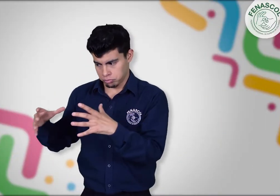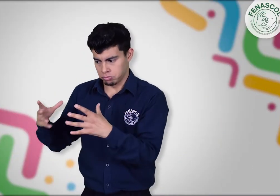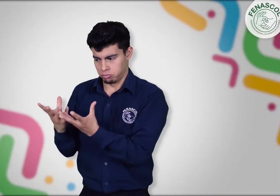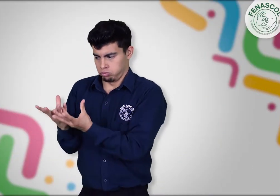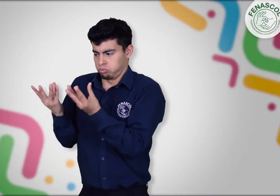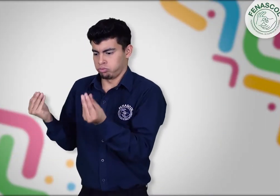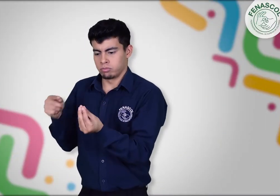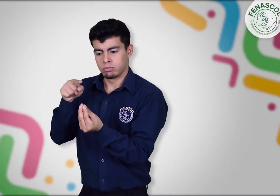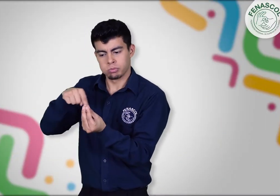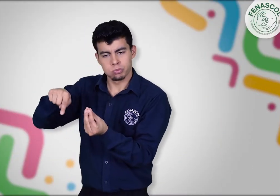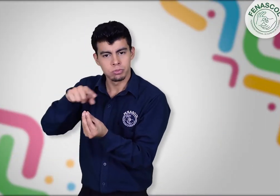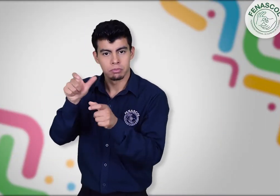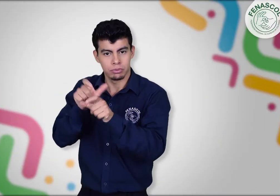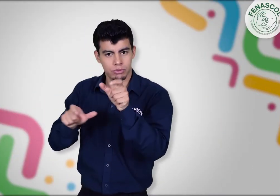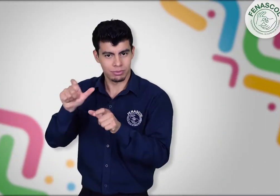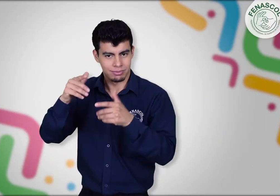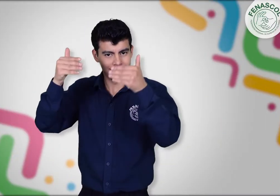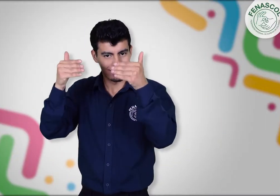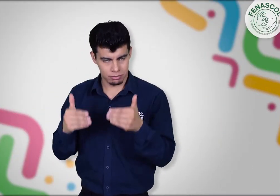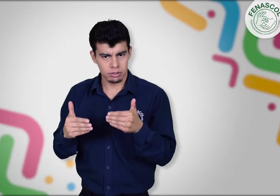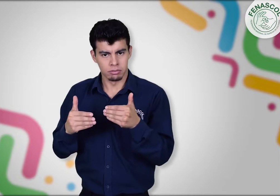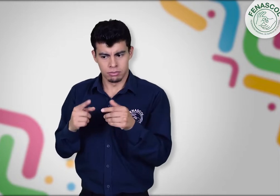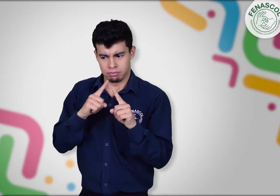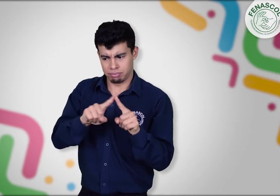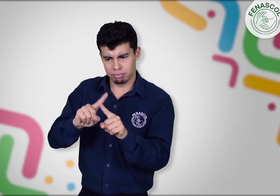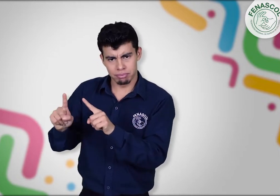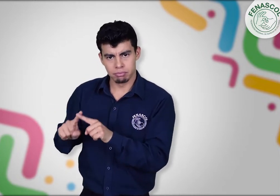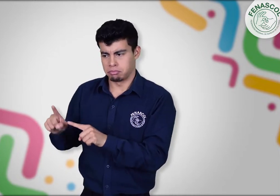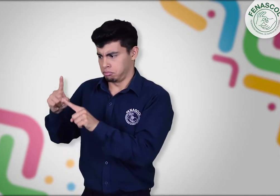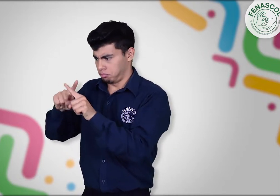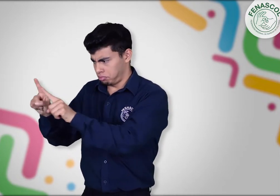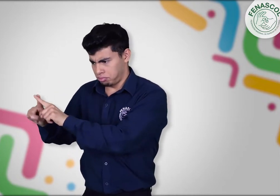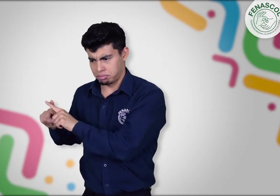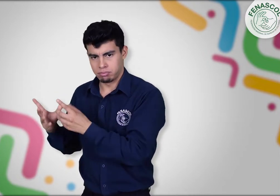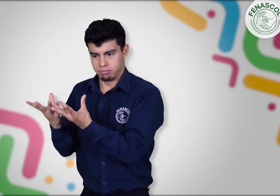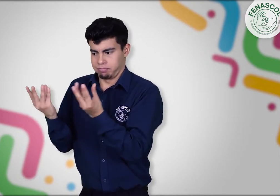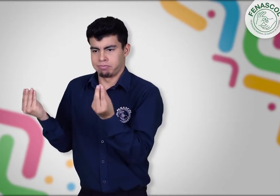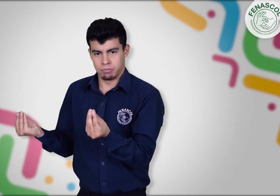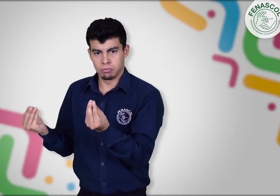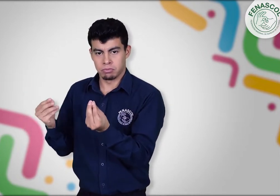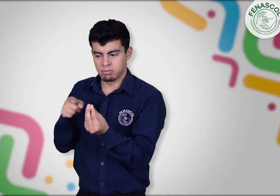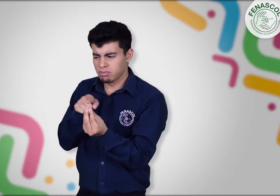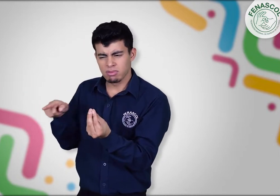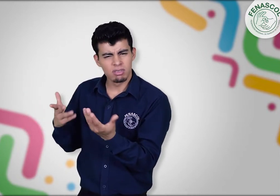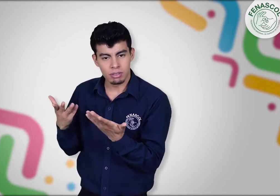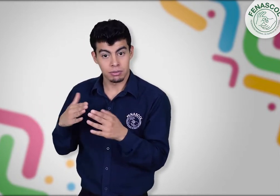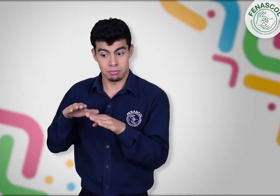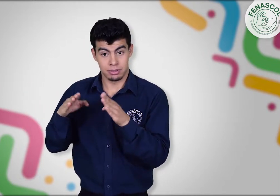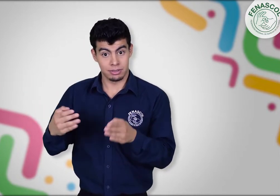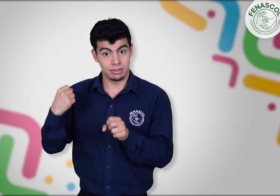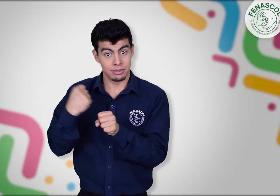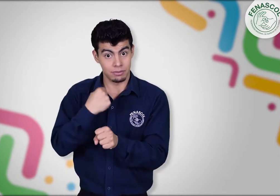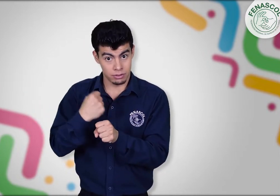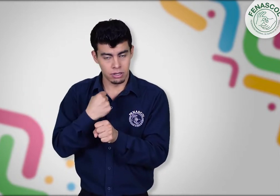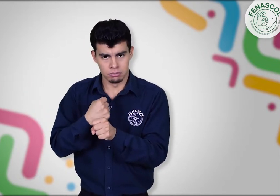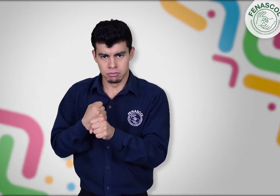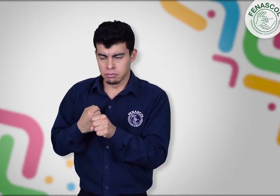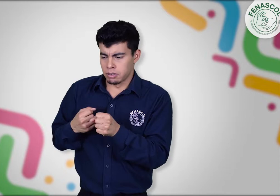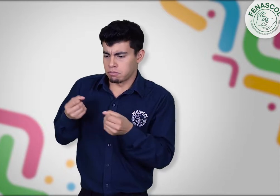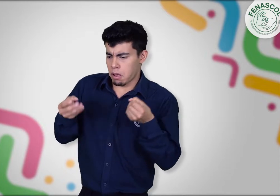Además, organizaron mesas de trabajo compuestas con diferentes personas con discapacidad para discutir sobre su